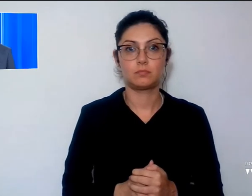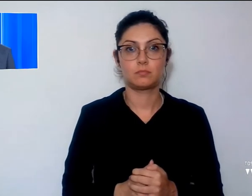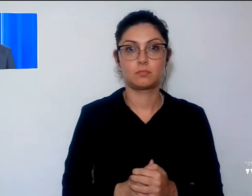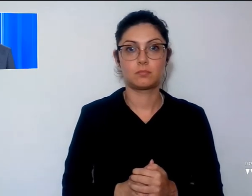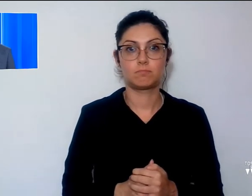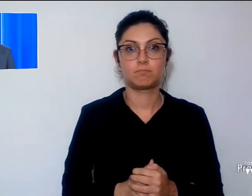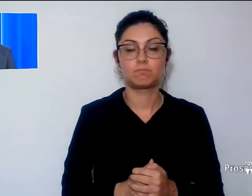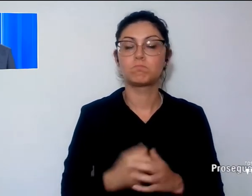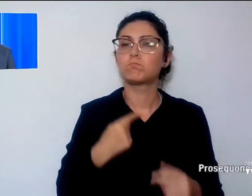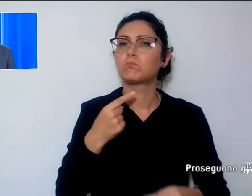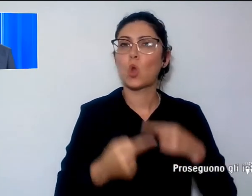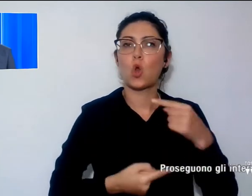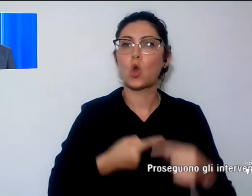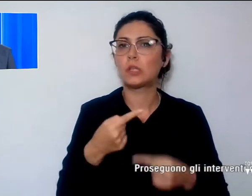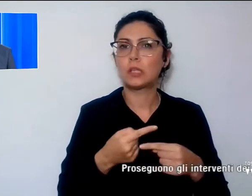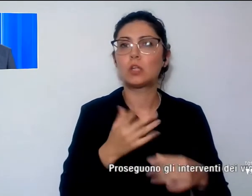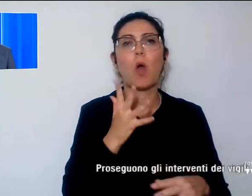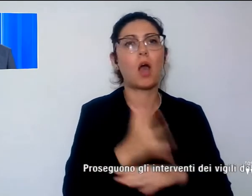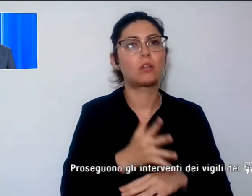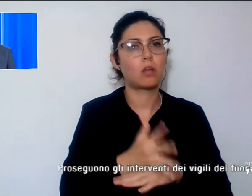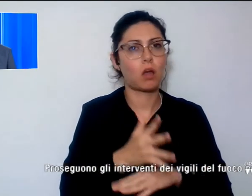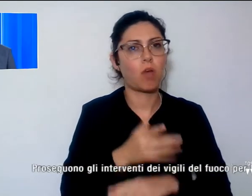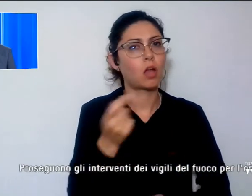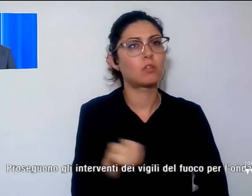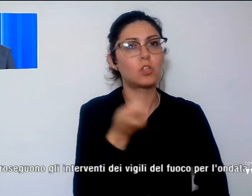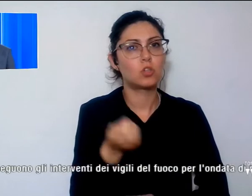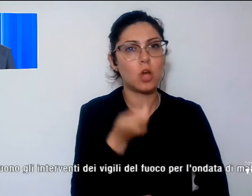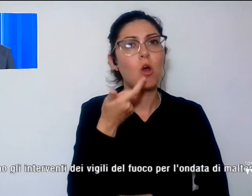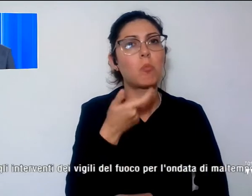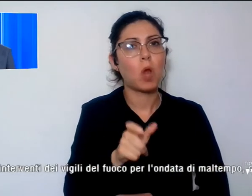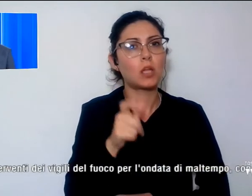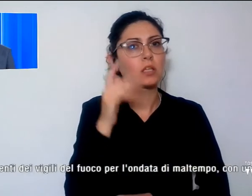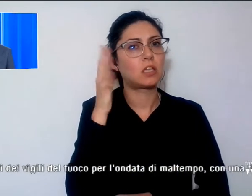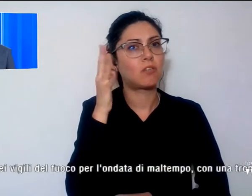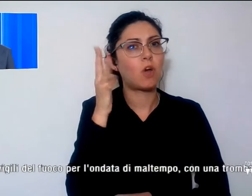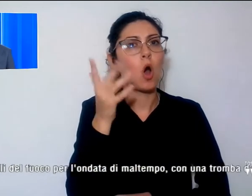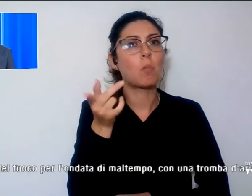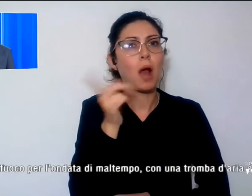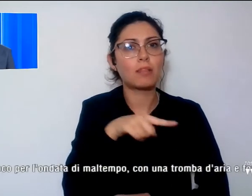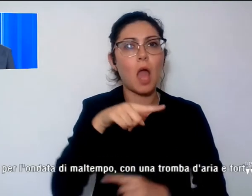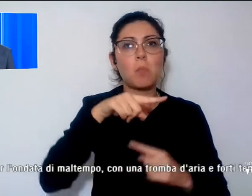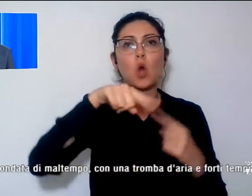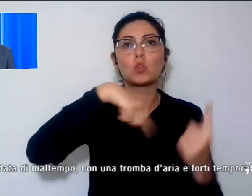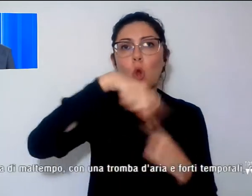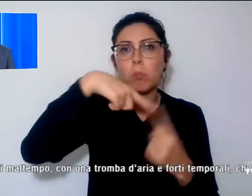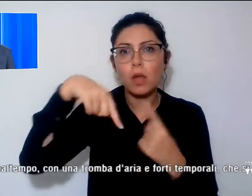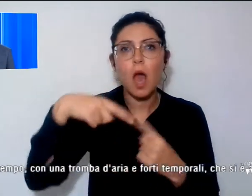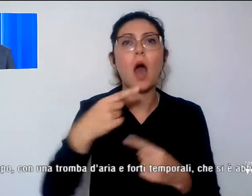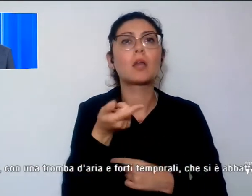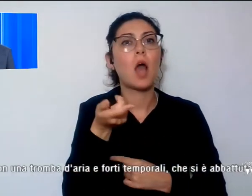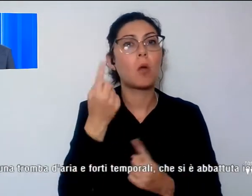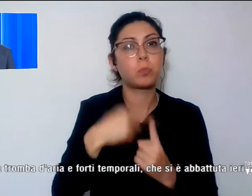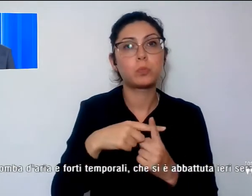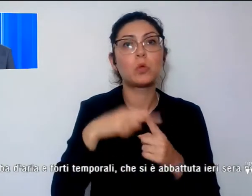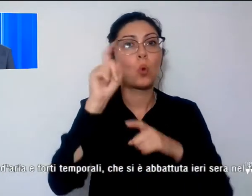Proseguono gli interventi dei vigili del fuoco per l'ondata di maltempo con una tromba d'aria e forti temporali che si è